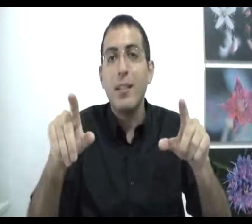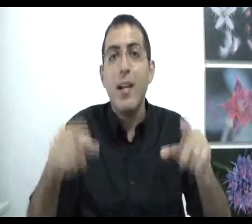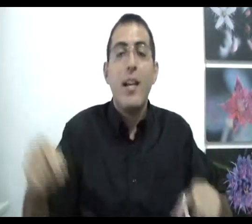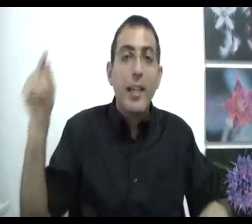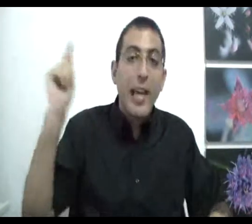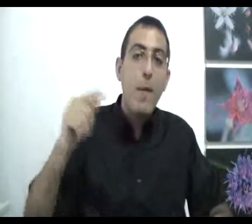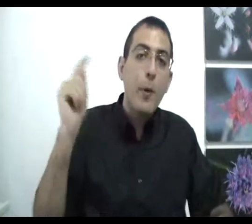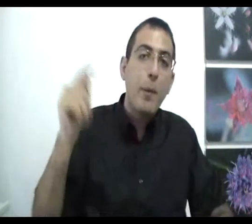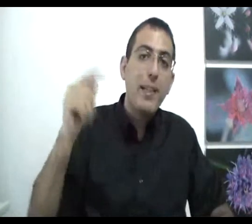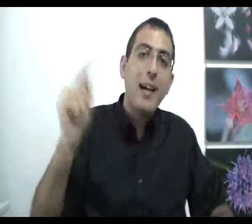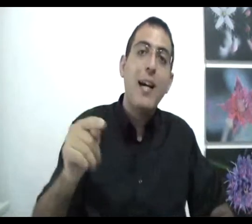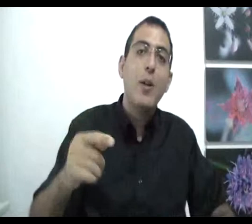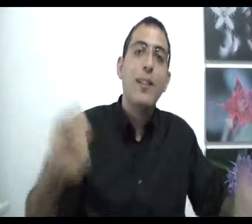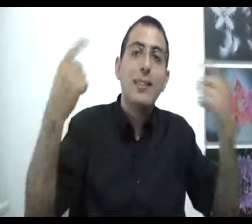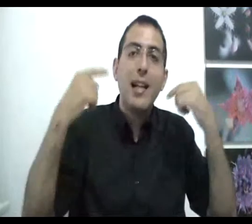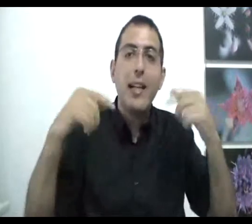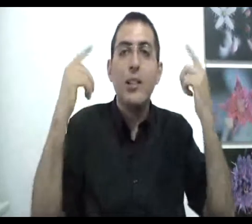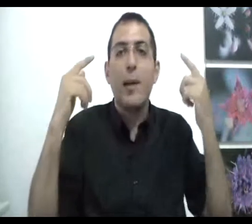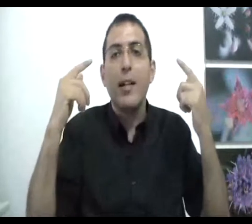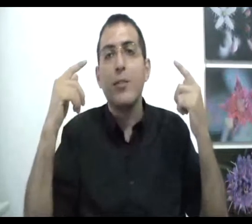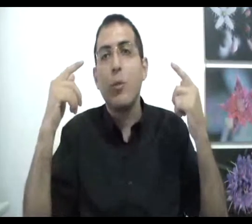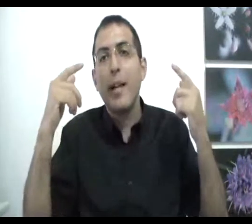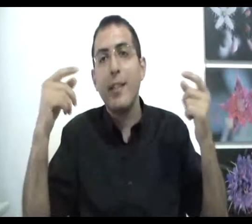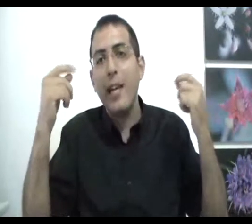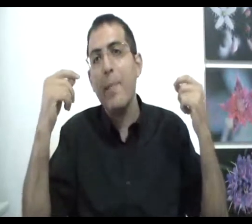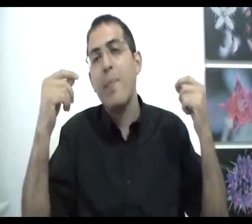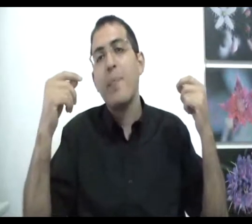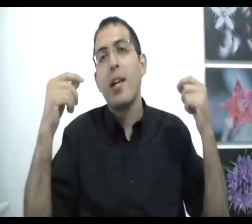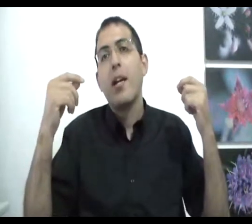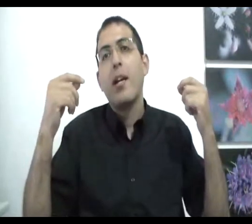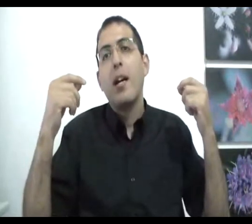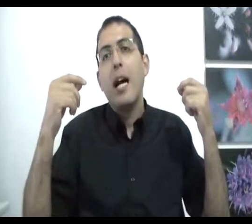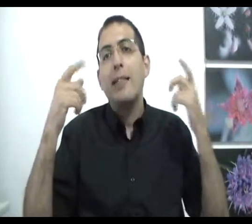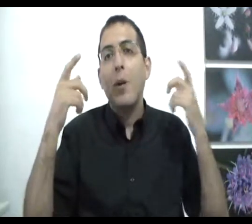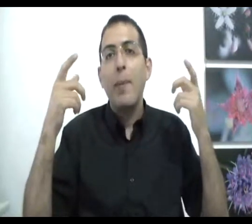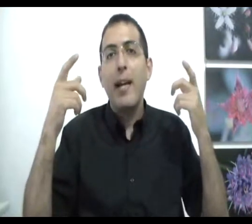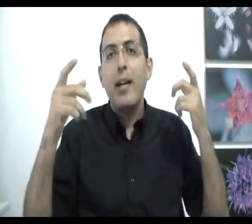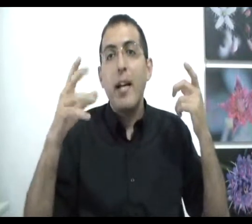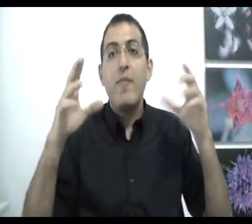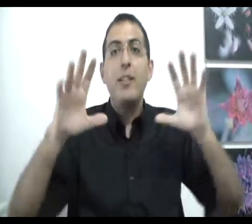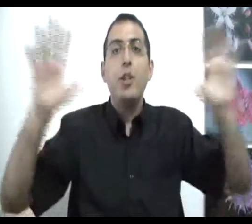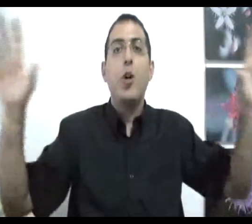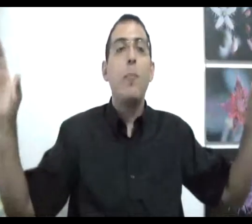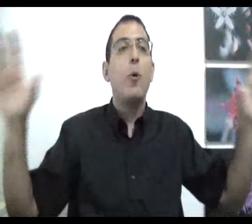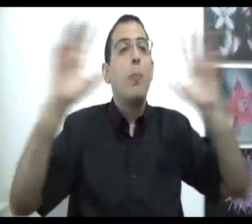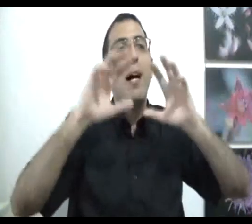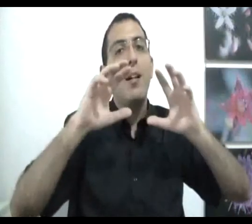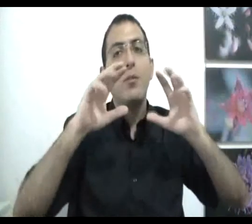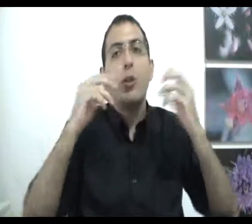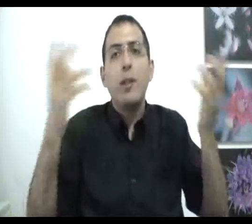כי אם יהיו באמת אחת לא היית צריך להגיד שם אחת זאת אומרת אם אתה אומר הבנתי שהכל מחובר זה אומר